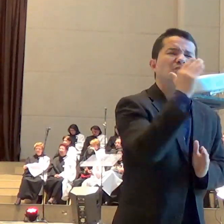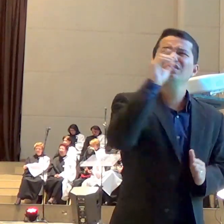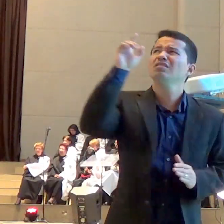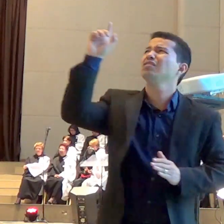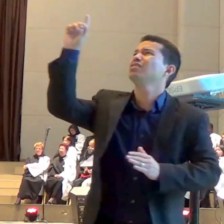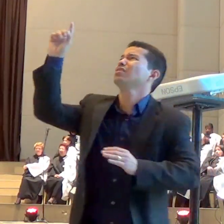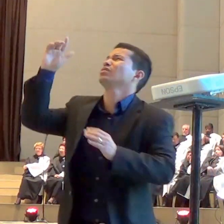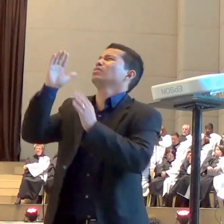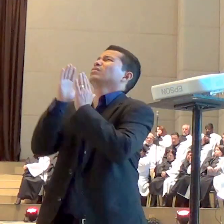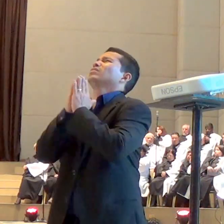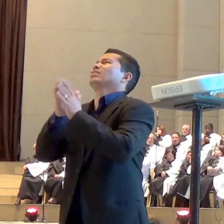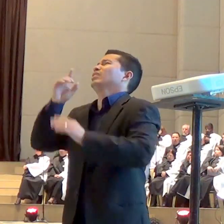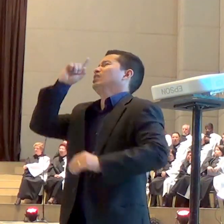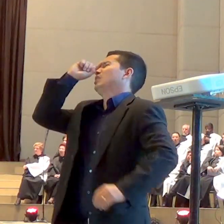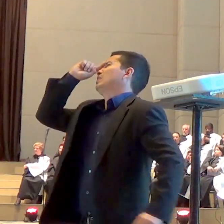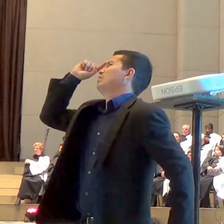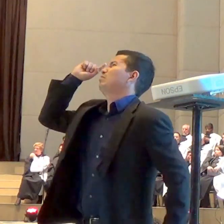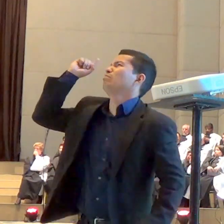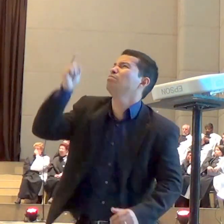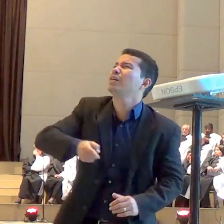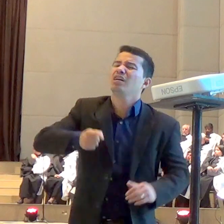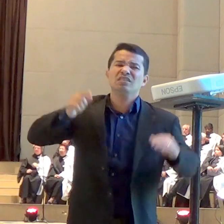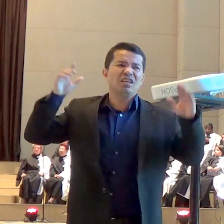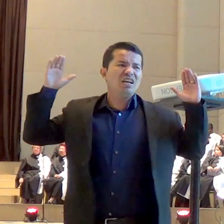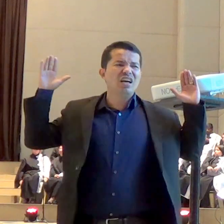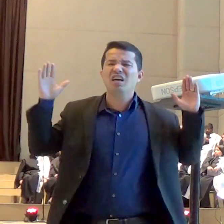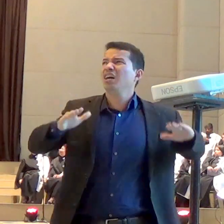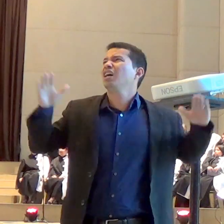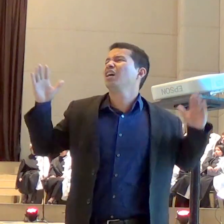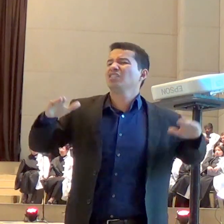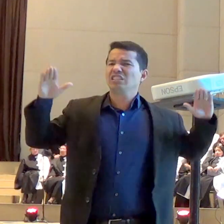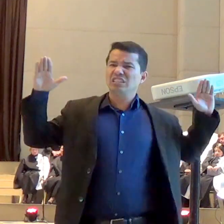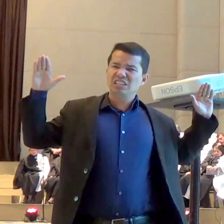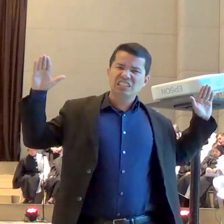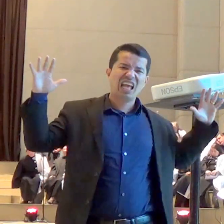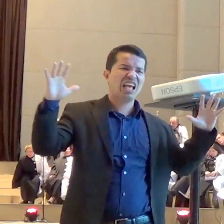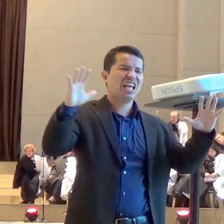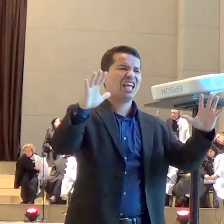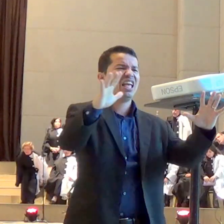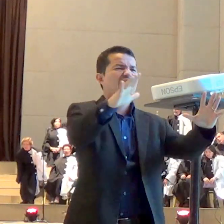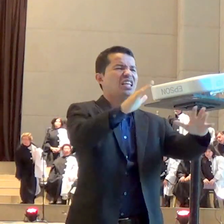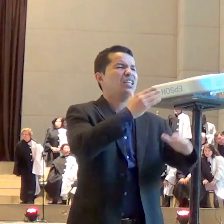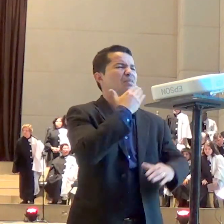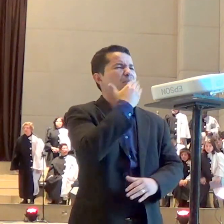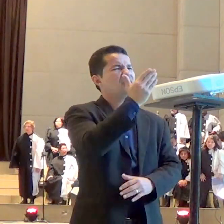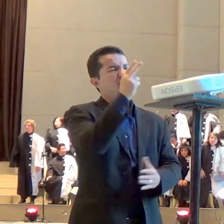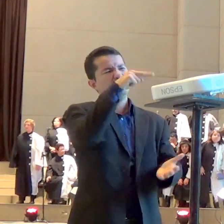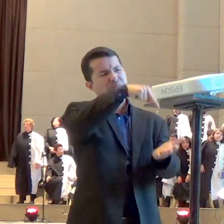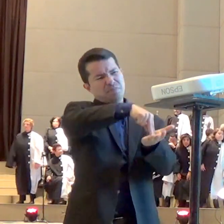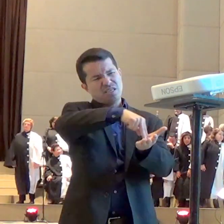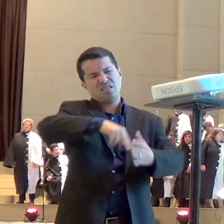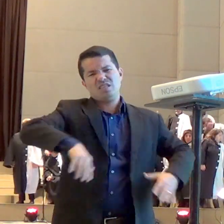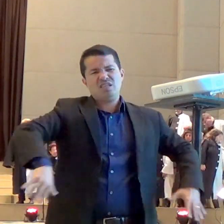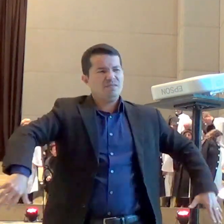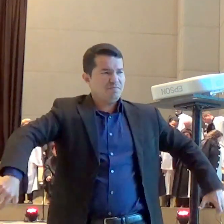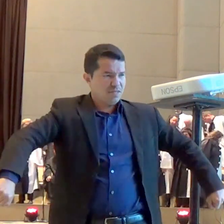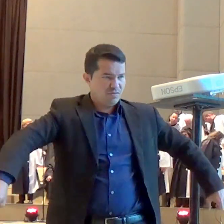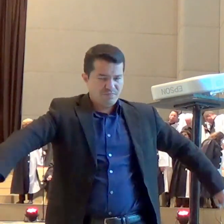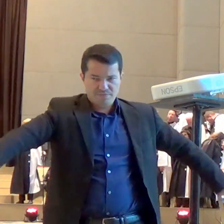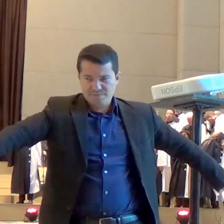eu vou pedir para você ficar de pé agora dar a mão para quem está perto de você e a gente vai orar vamos orar juntos